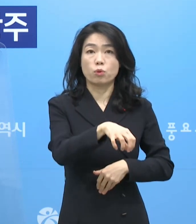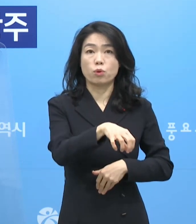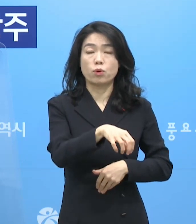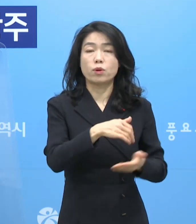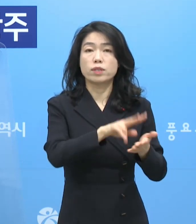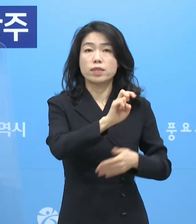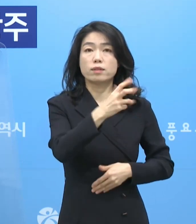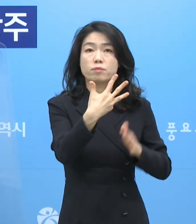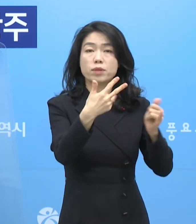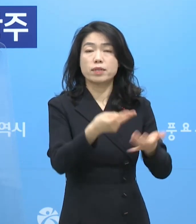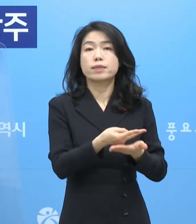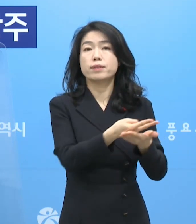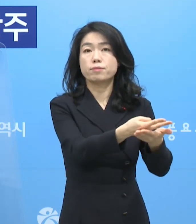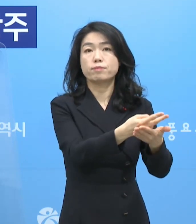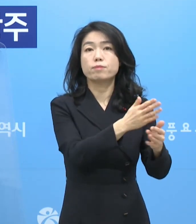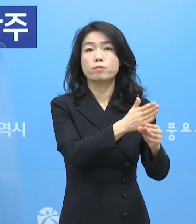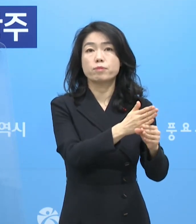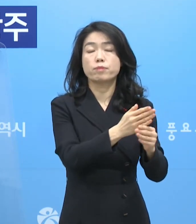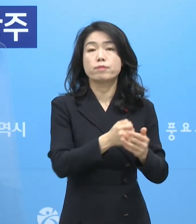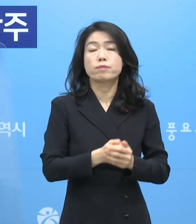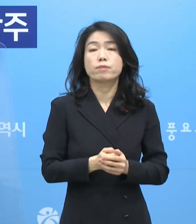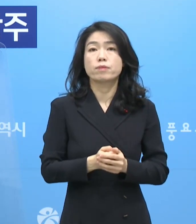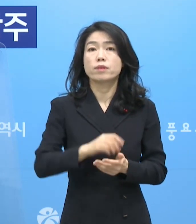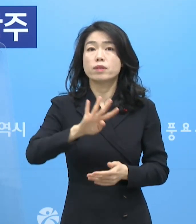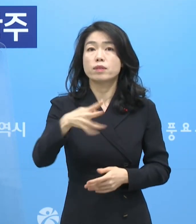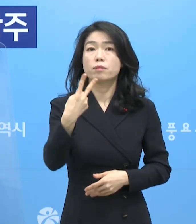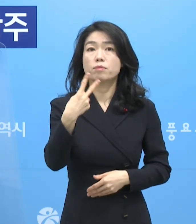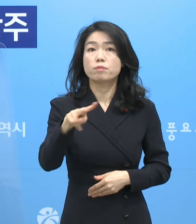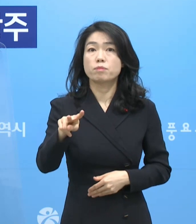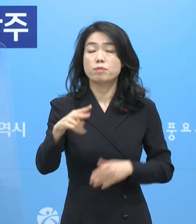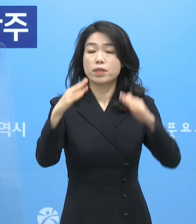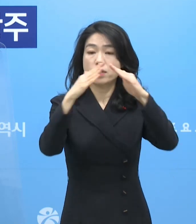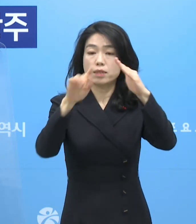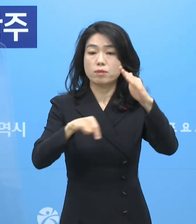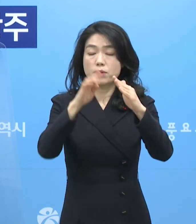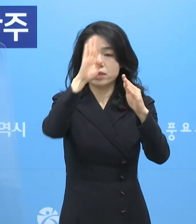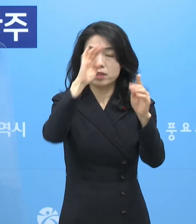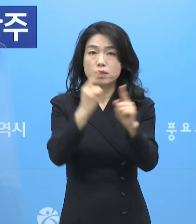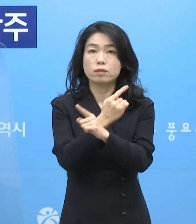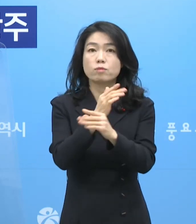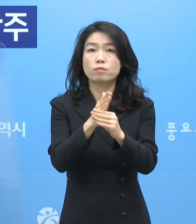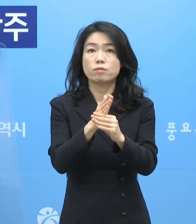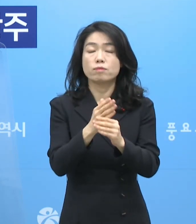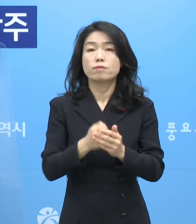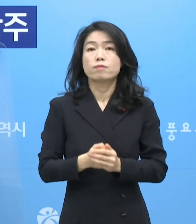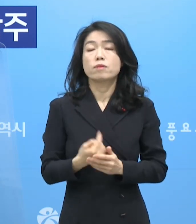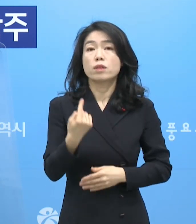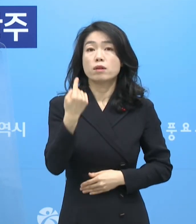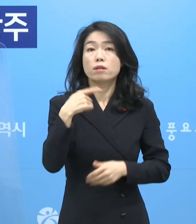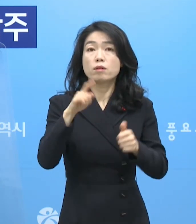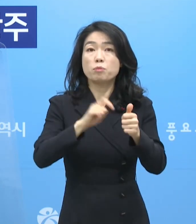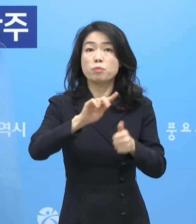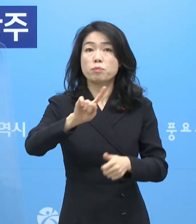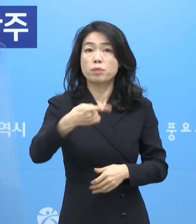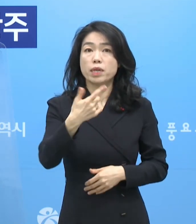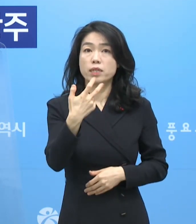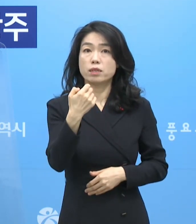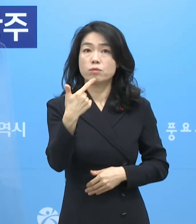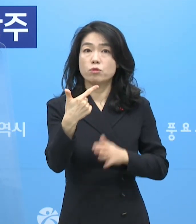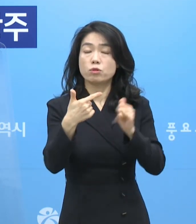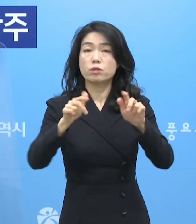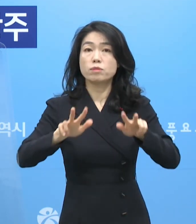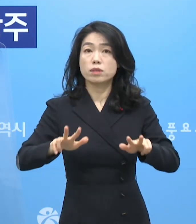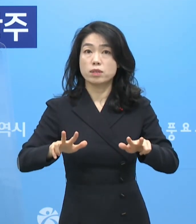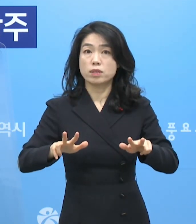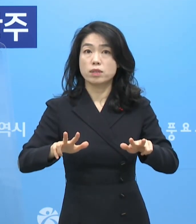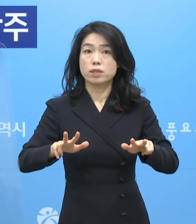28명이 배정되어 있으며 402명은 재택치료 중에 있습니다. 어제 확진자 176명은